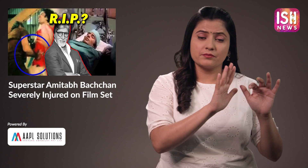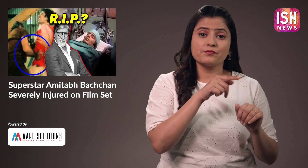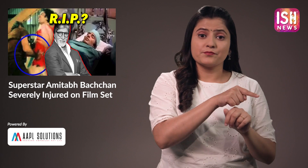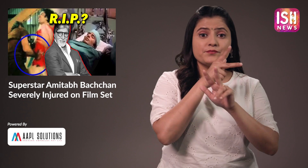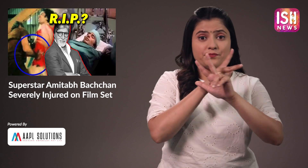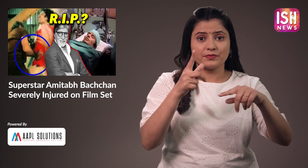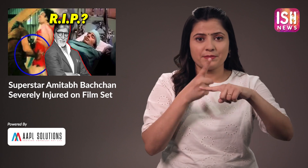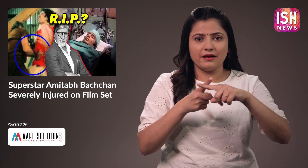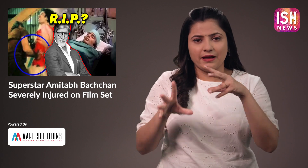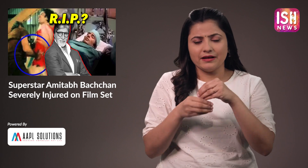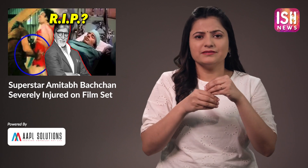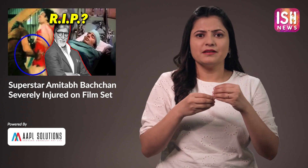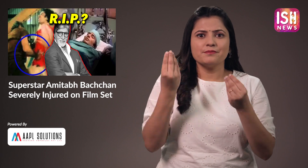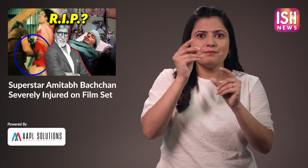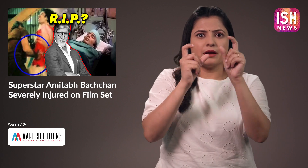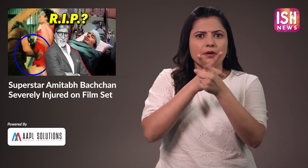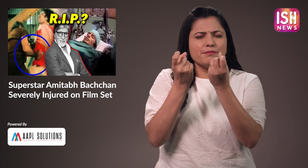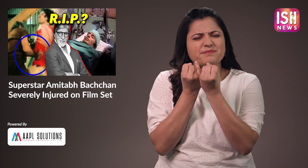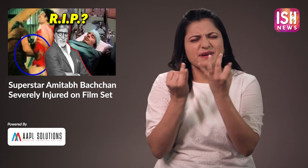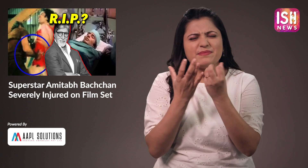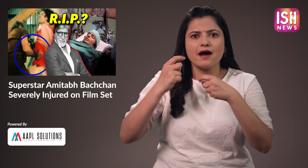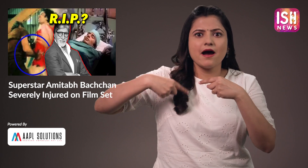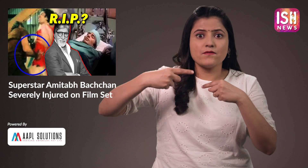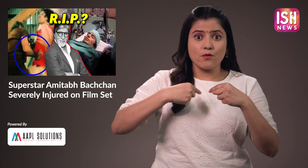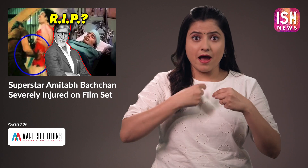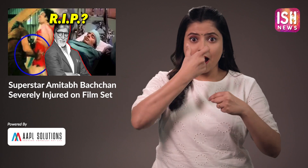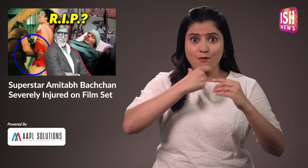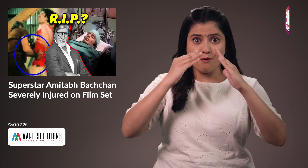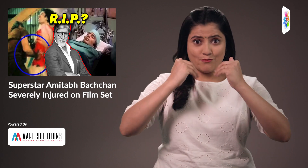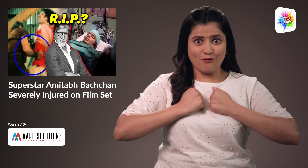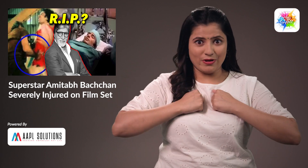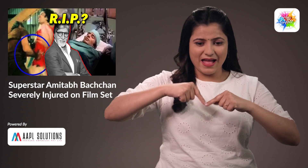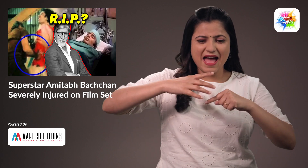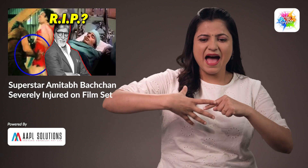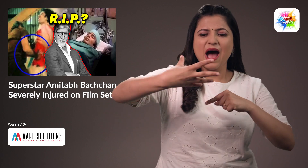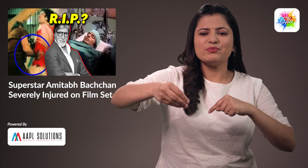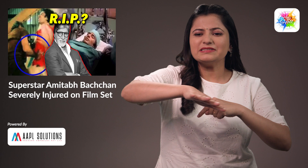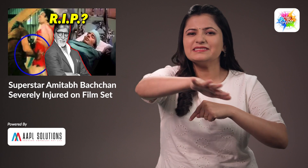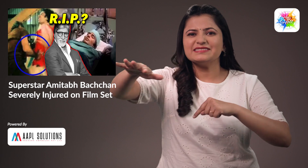अपने ब्लॉग में बच्चन ने कहा हर अविवार को बहुत सारे लोग मुझे से मिलने मेरे घर के गेट पर आते है